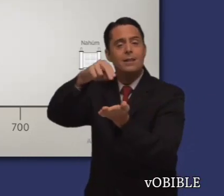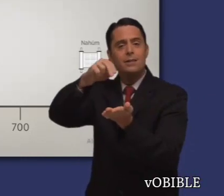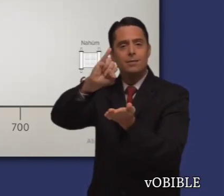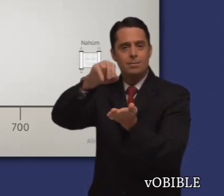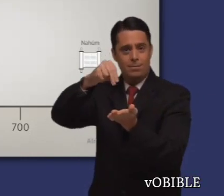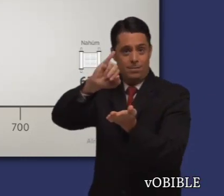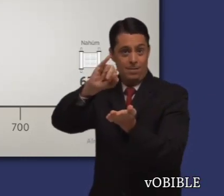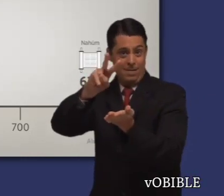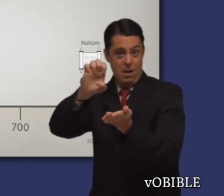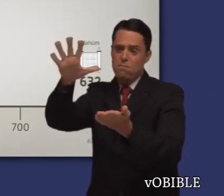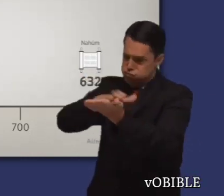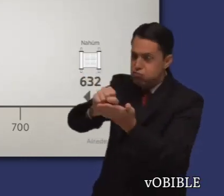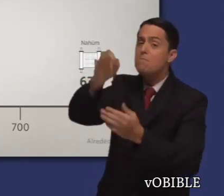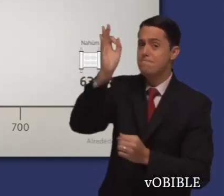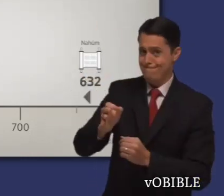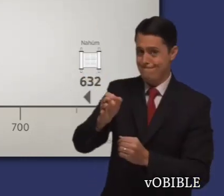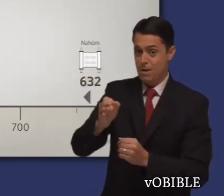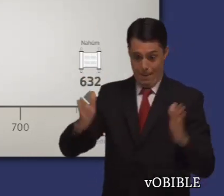predijera la destrucción de Nínive.